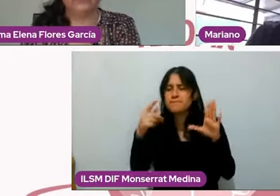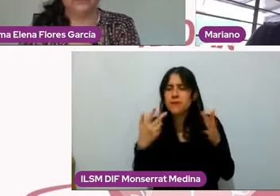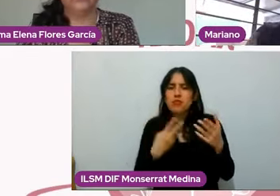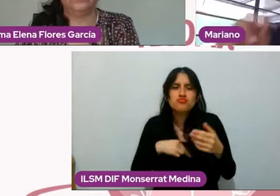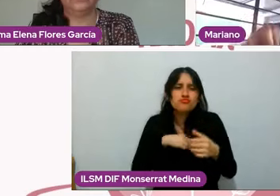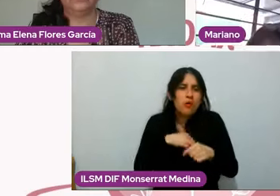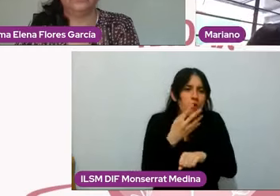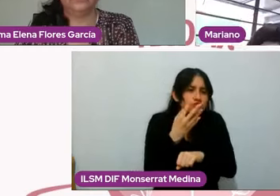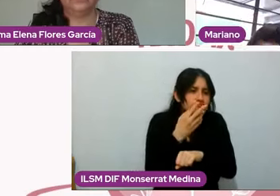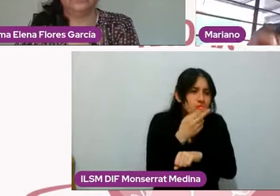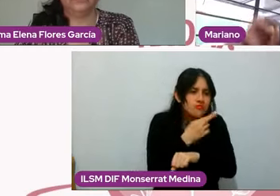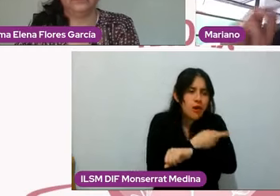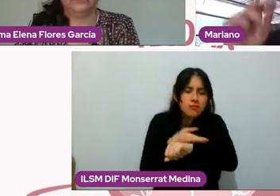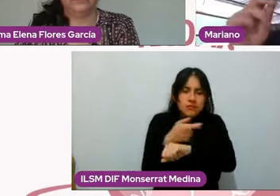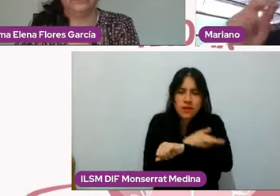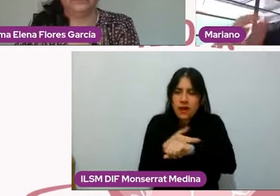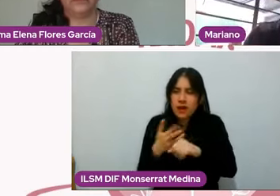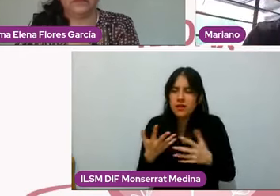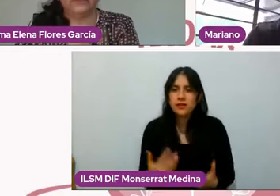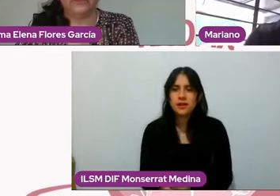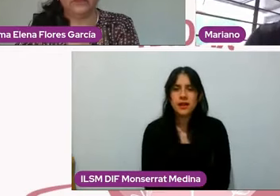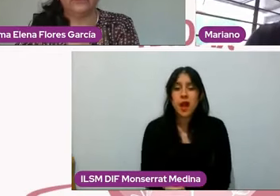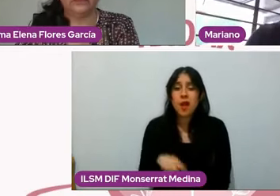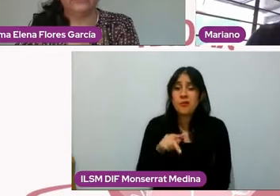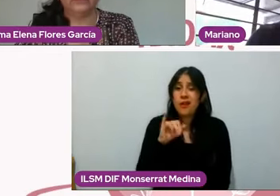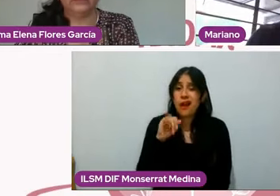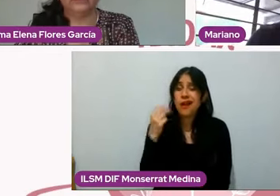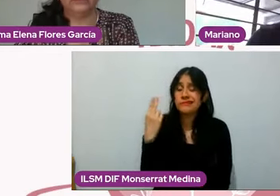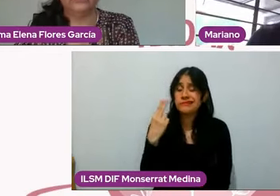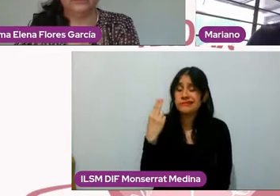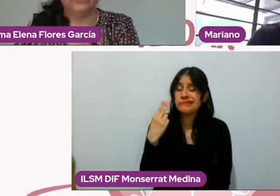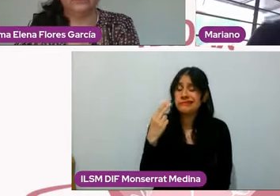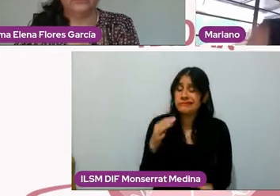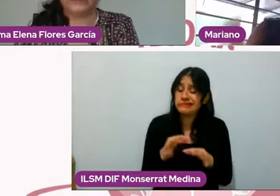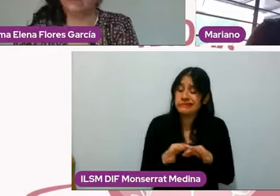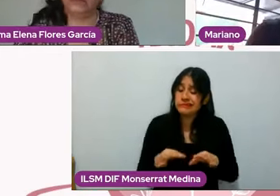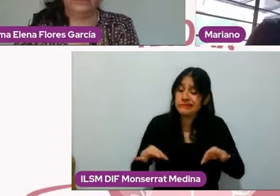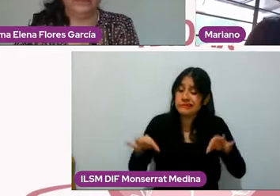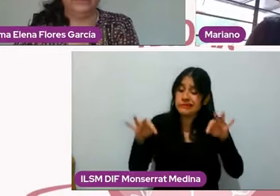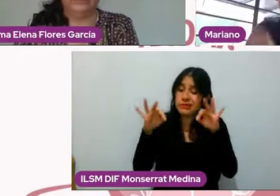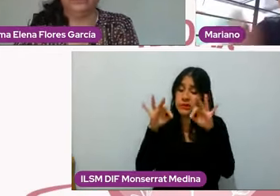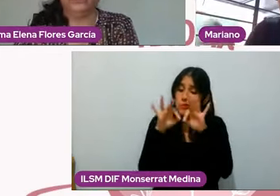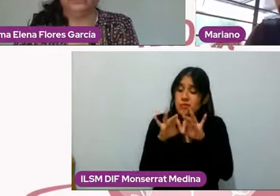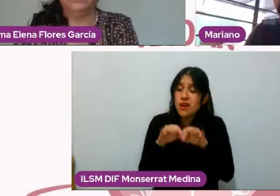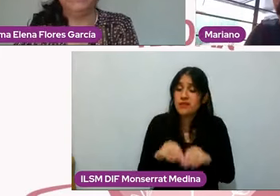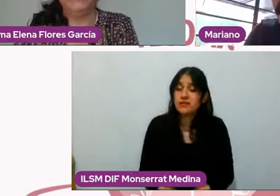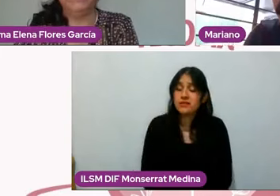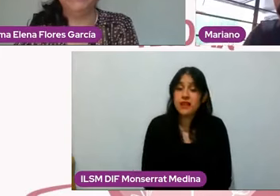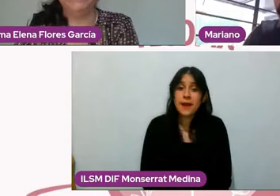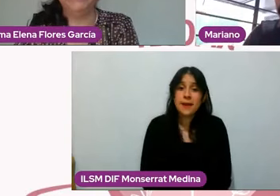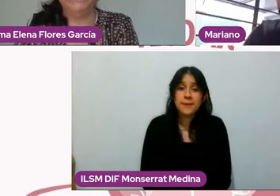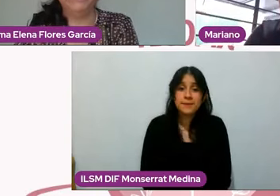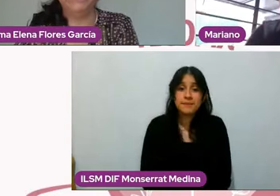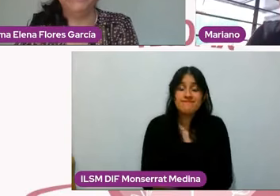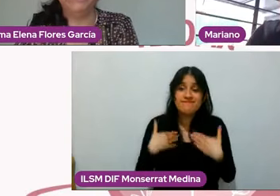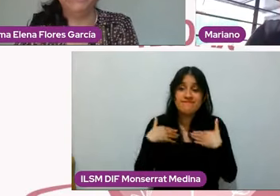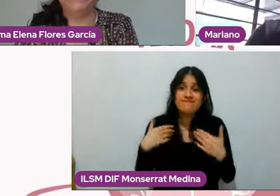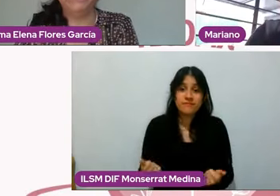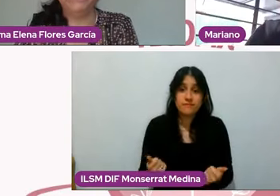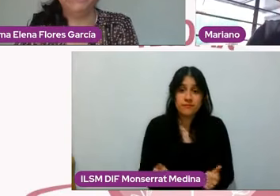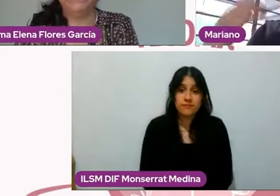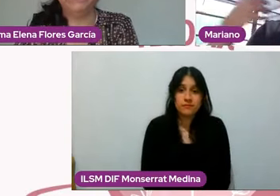pero sí son cosas a tomar en cuenta porque no es tan sencillo, de hecho es una cosa que a mí me sorprende mucho,